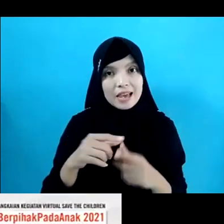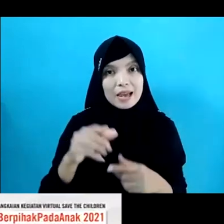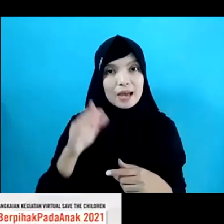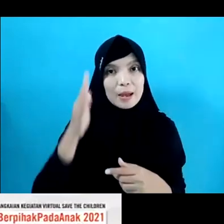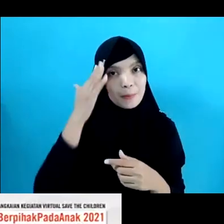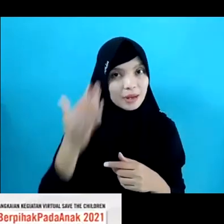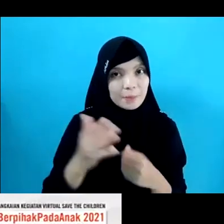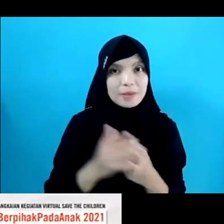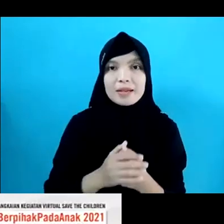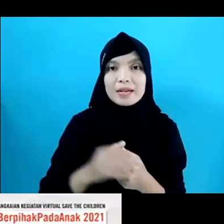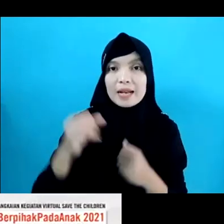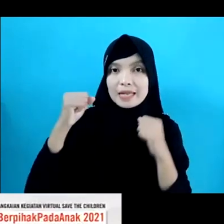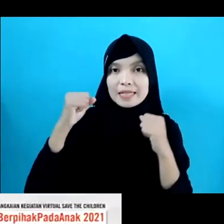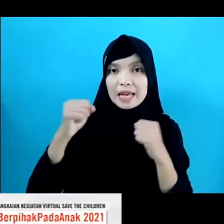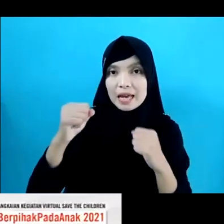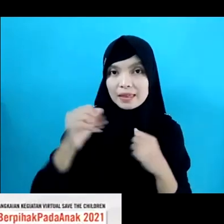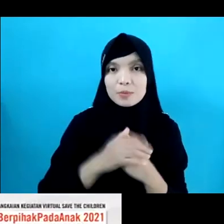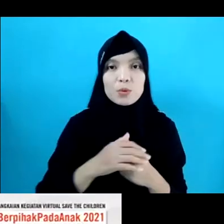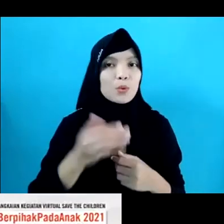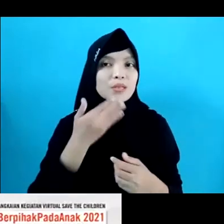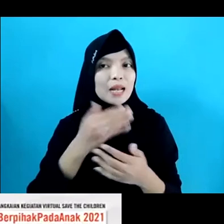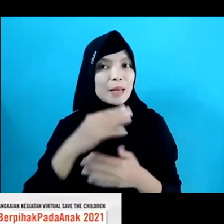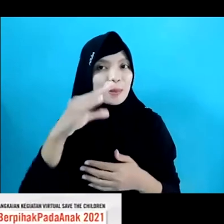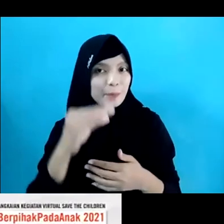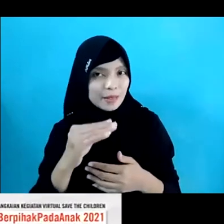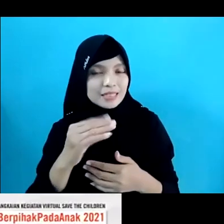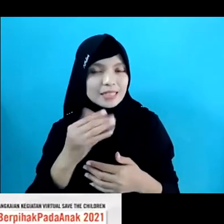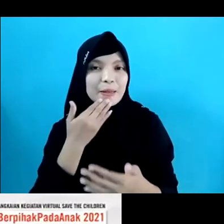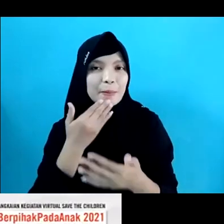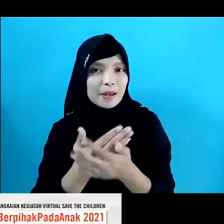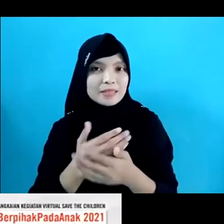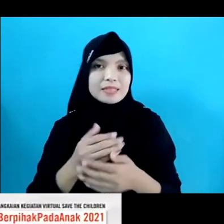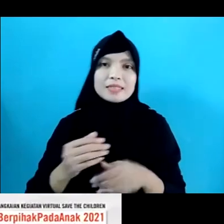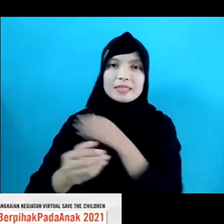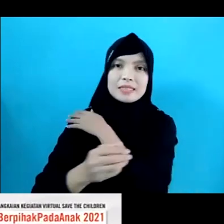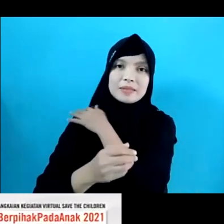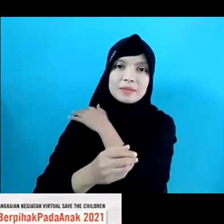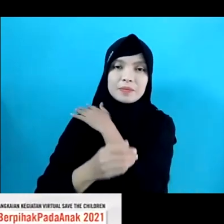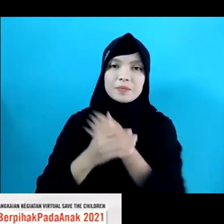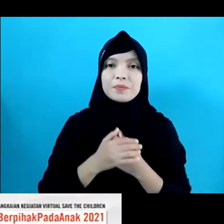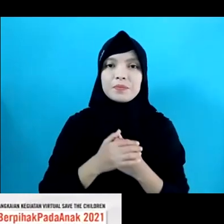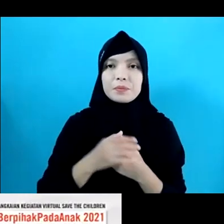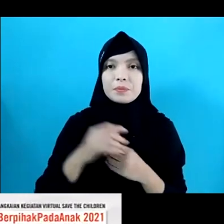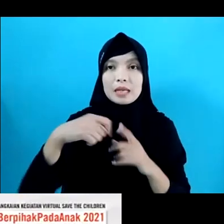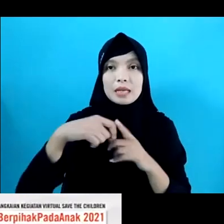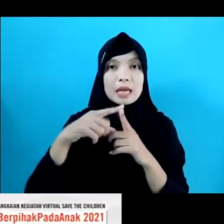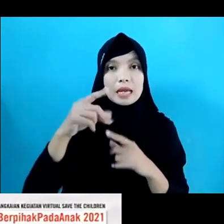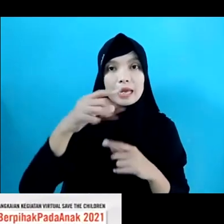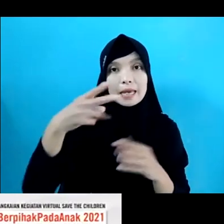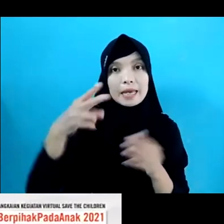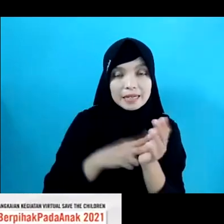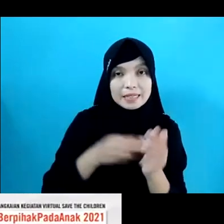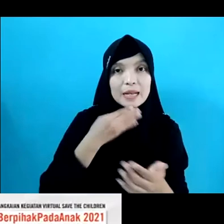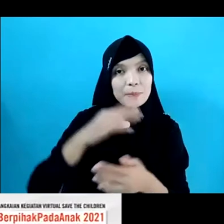Selamat pagi Ibu Yanti Terima kasih Banyak Selamat pagi Karen Apa Kabar Selamat